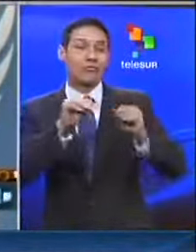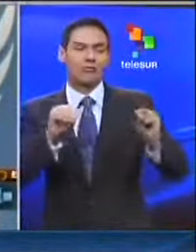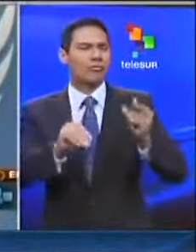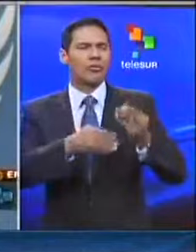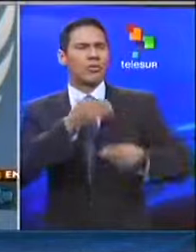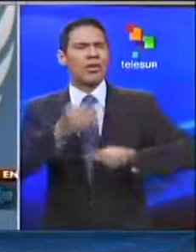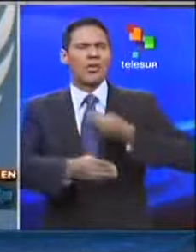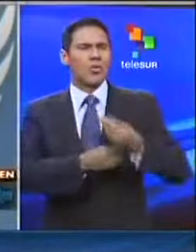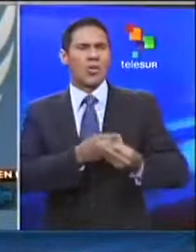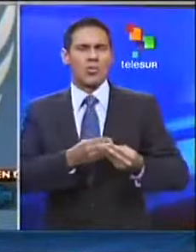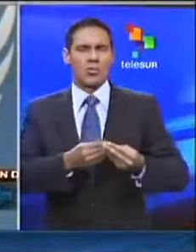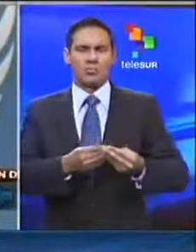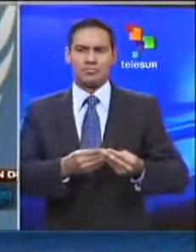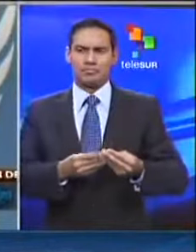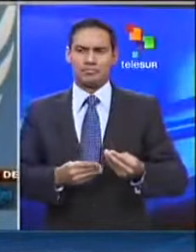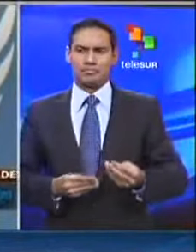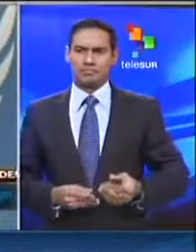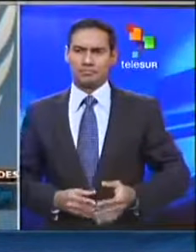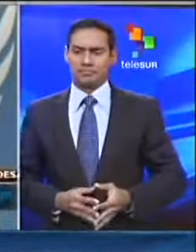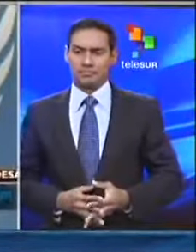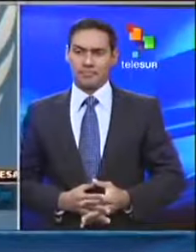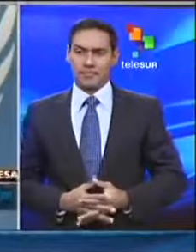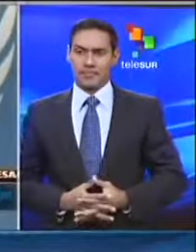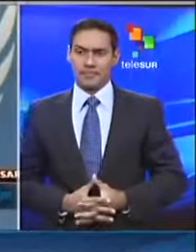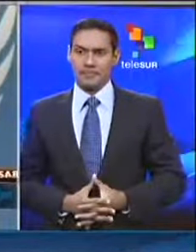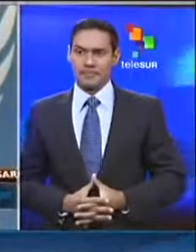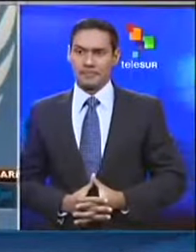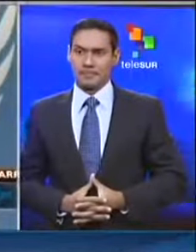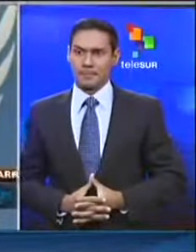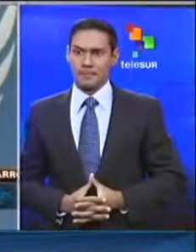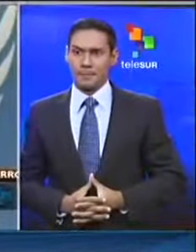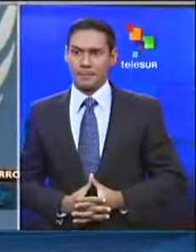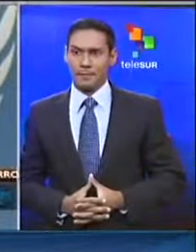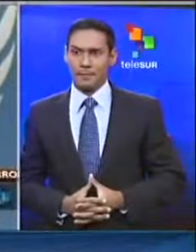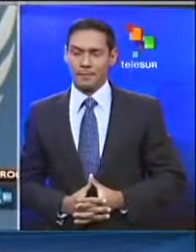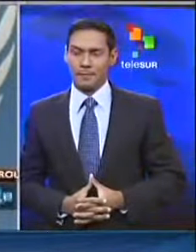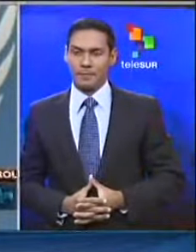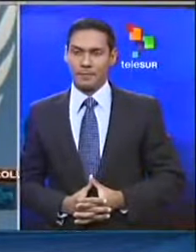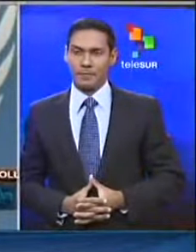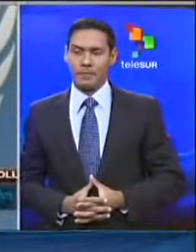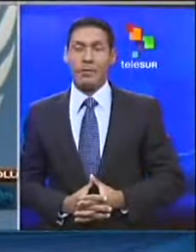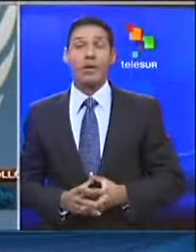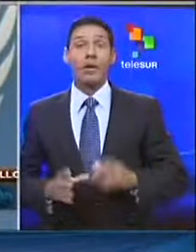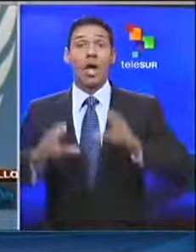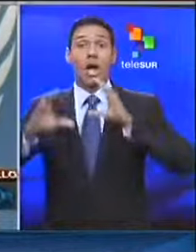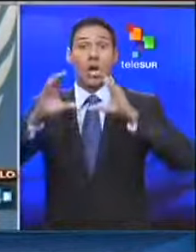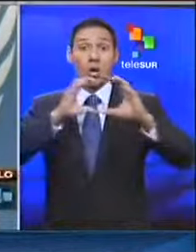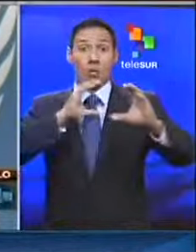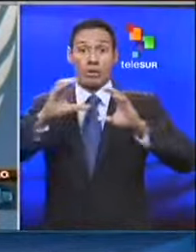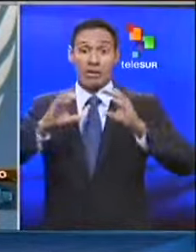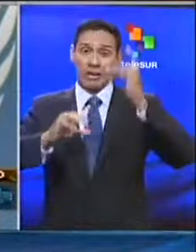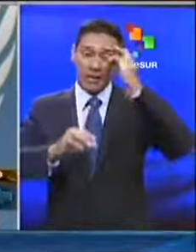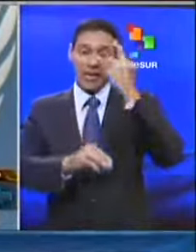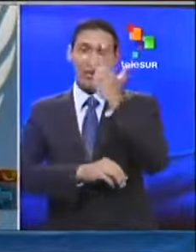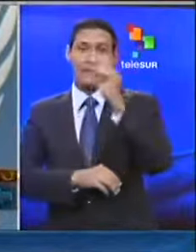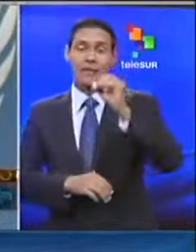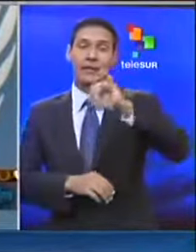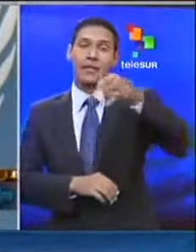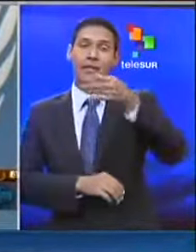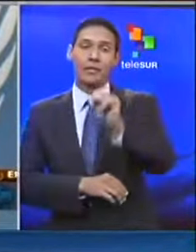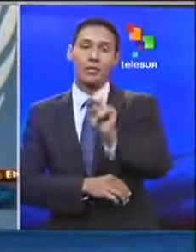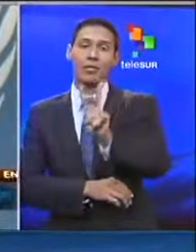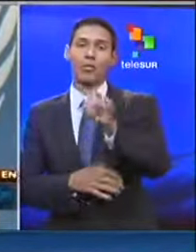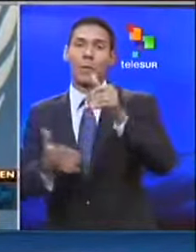implementar el comunicado establecido el 30 de junio de 2012.